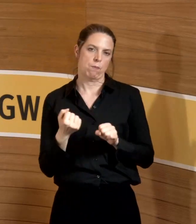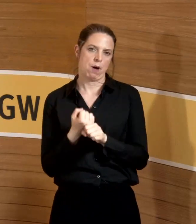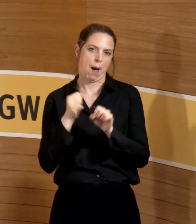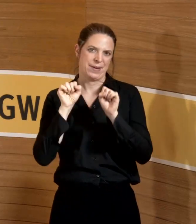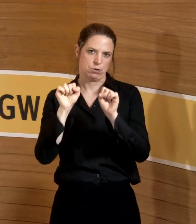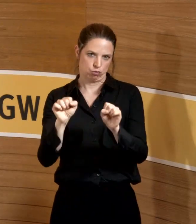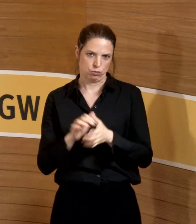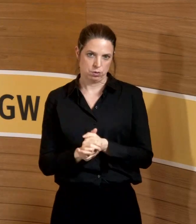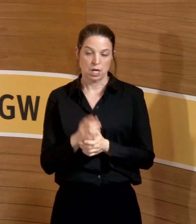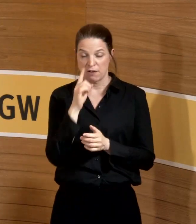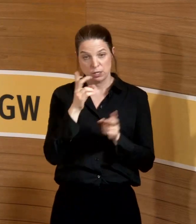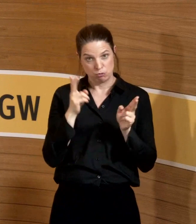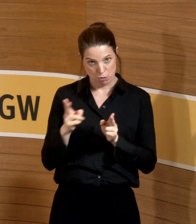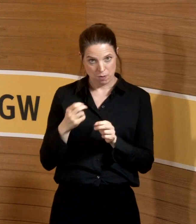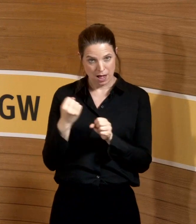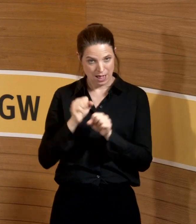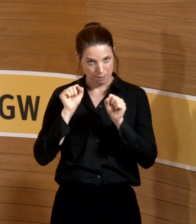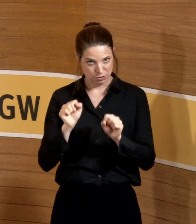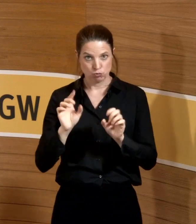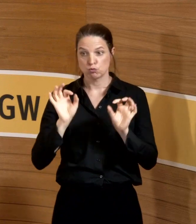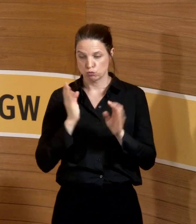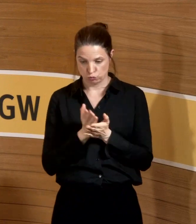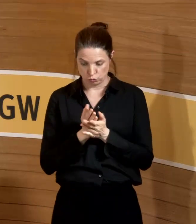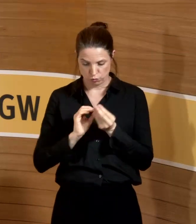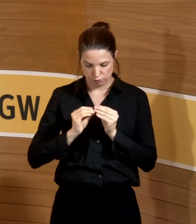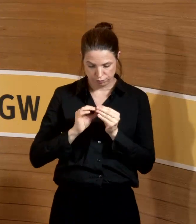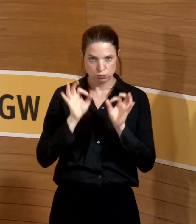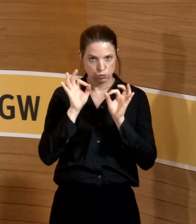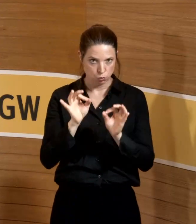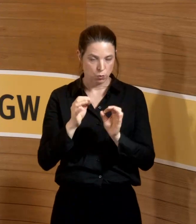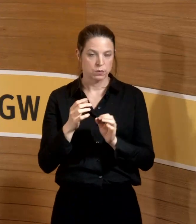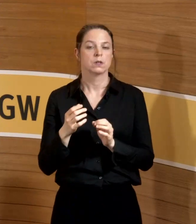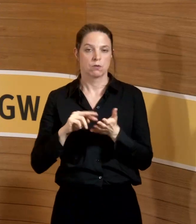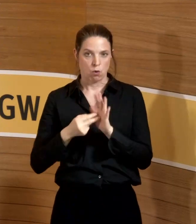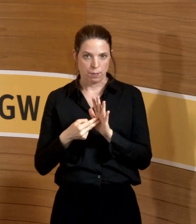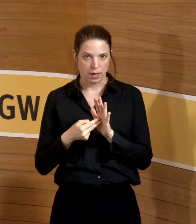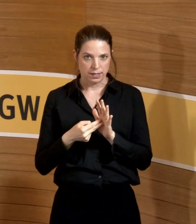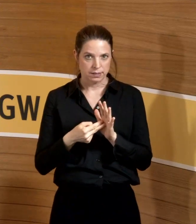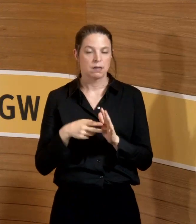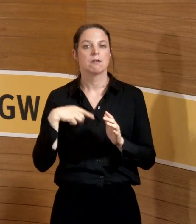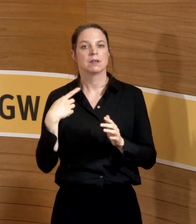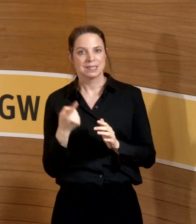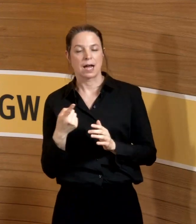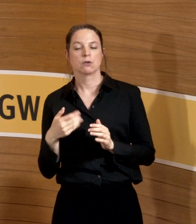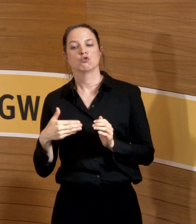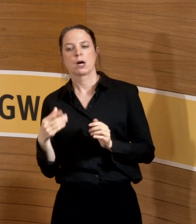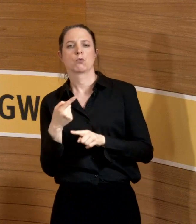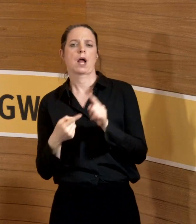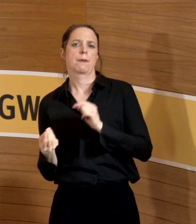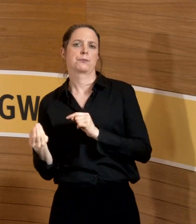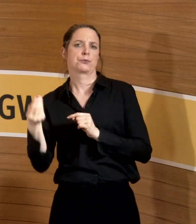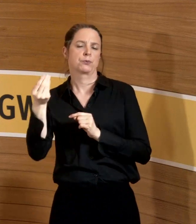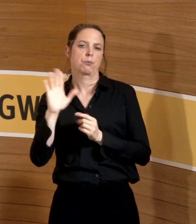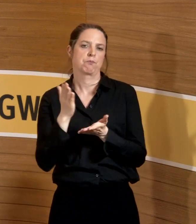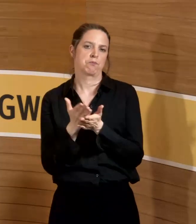Je besser der normale Arbeitsschutz für alle ist, desto weniger Delta habe ich zu den Besonderheiten der Schwangeren. Und